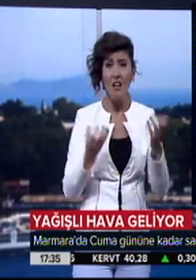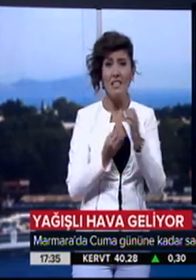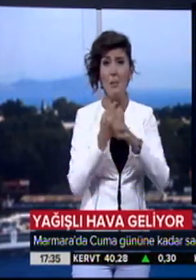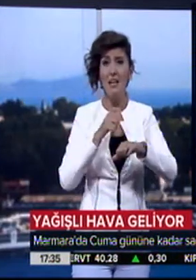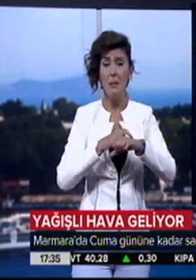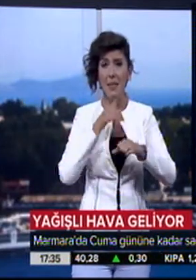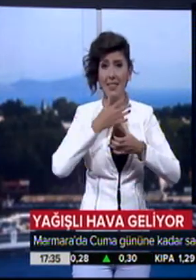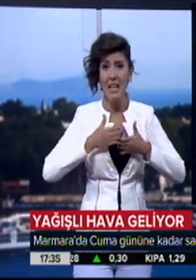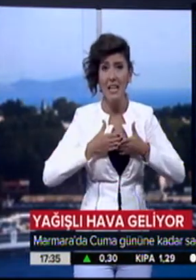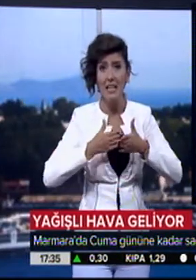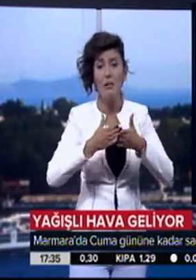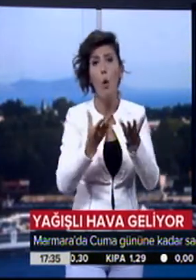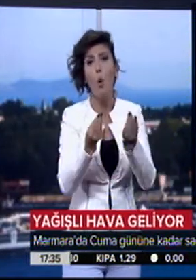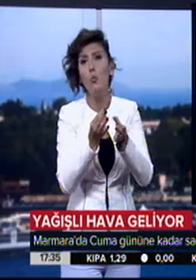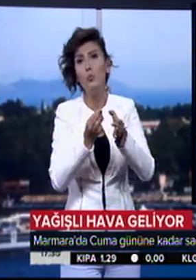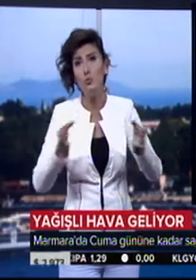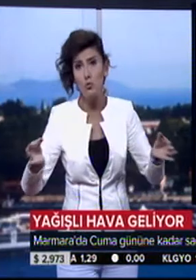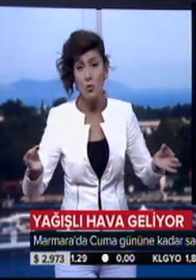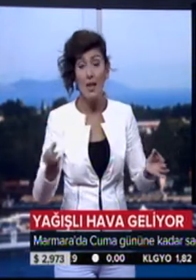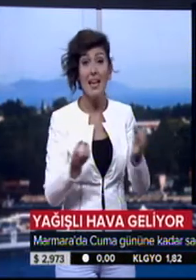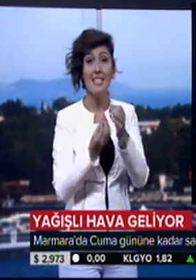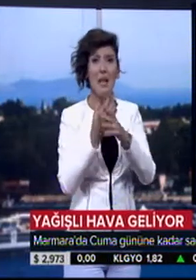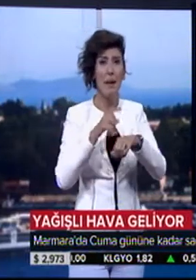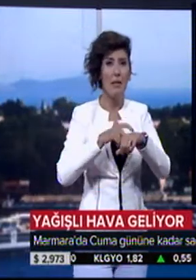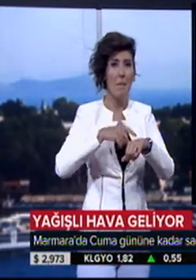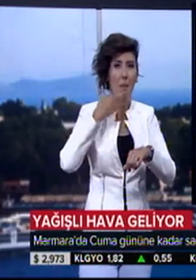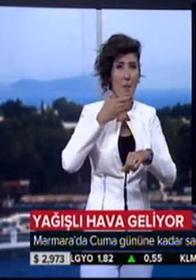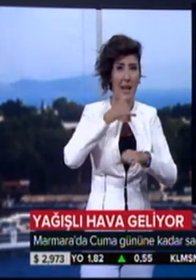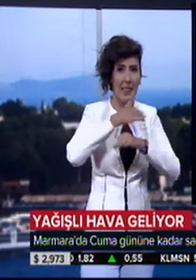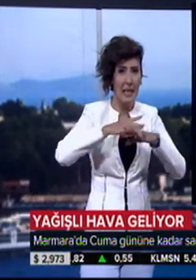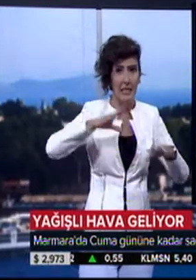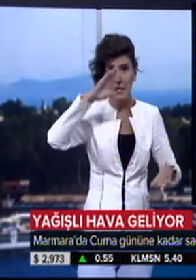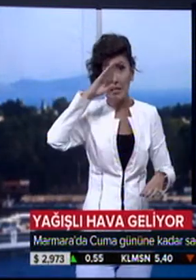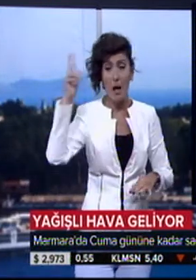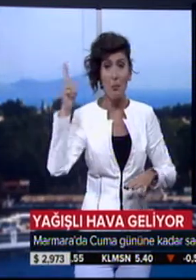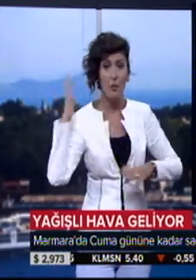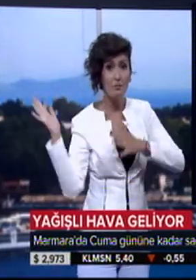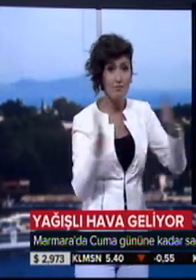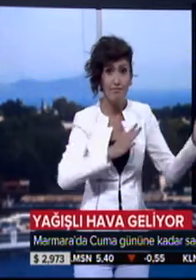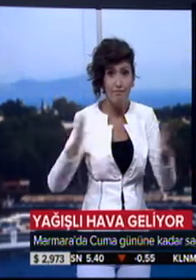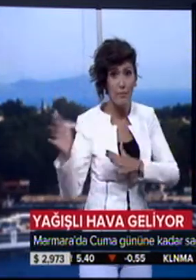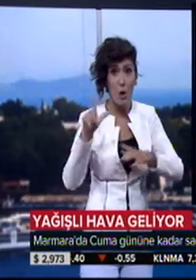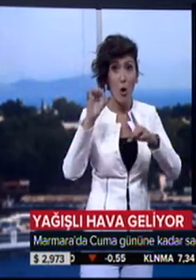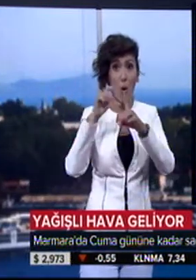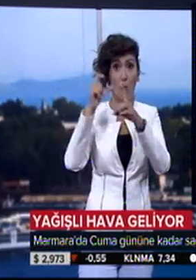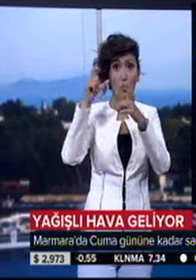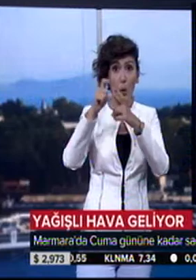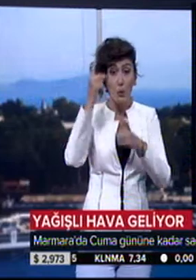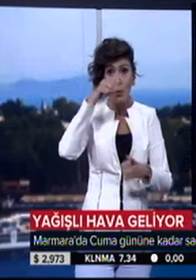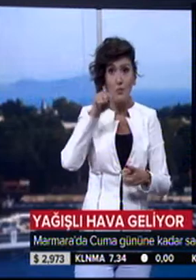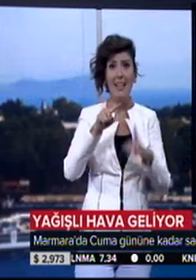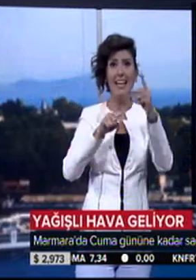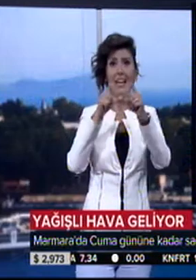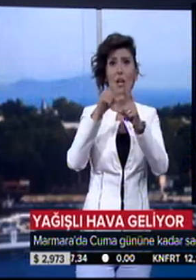saatlerinde deniz ulaşımı olumsuz etkilendi. Sabah saatlerinde Marmara Denizi ve İstanbul'da esen şiddetli Lados'un etkisiyle İdo